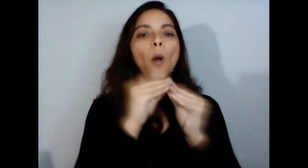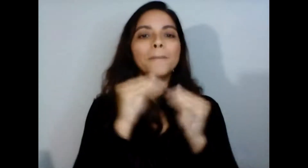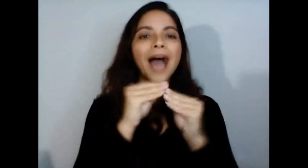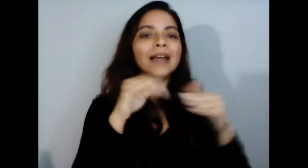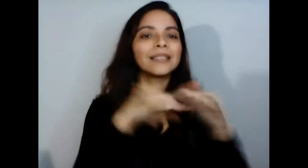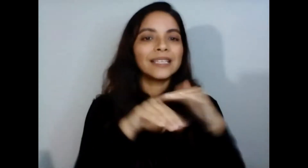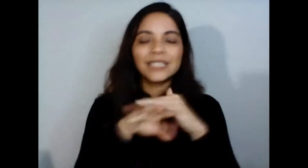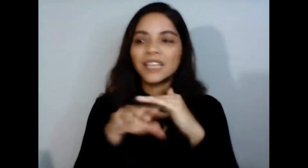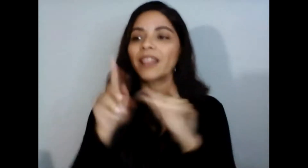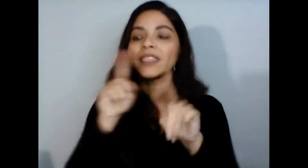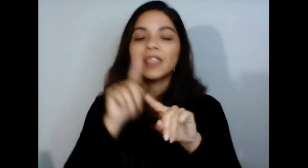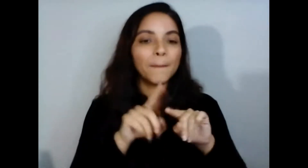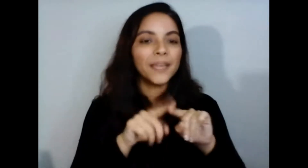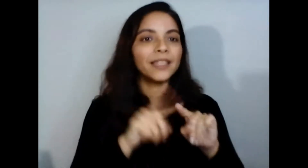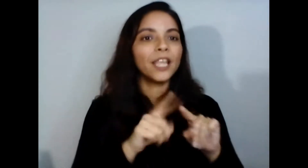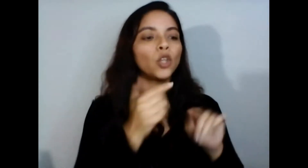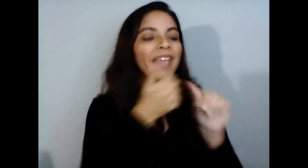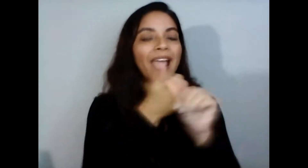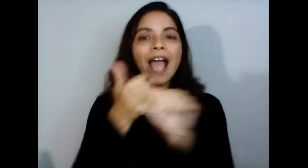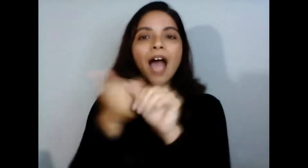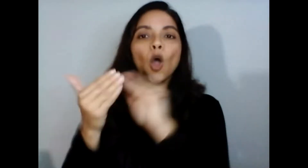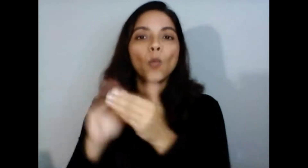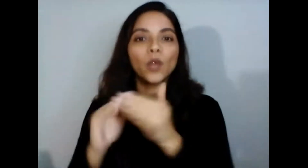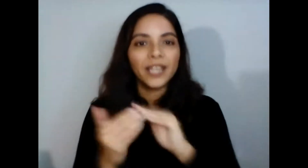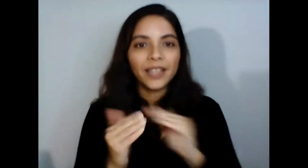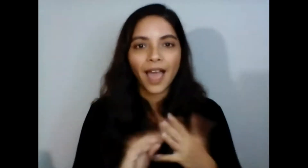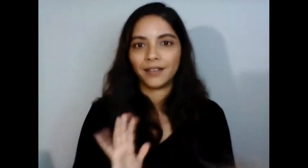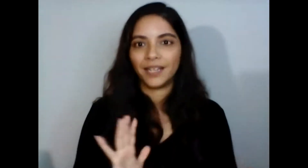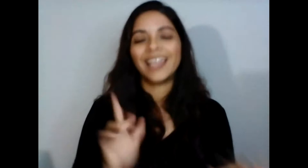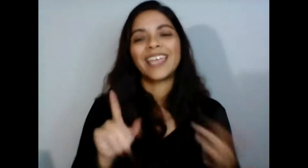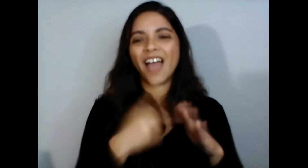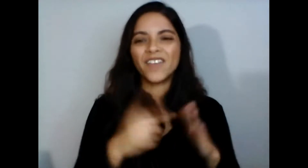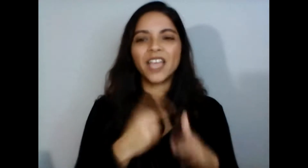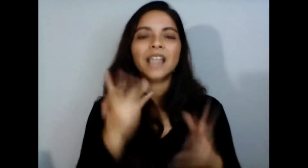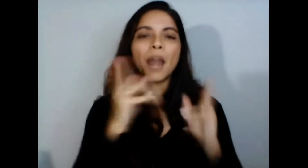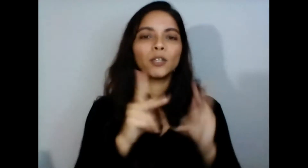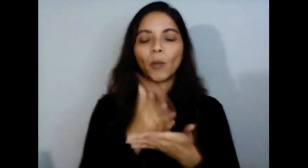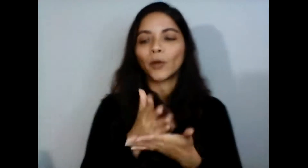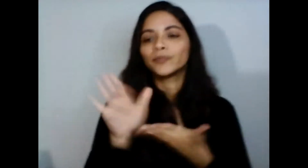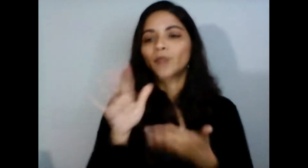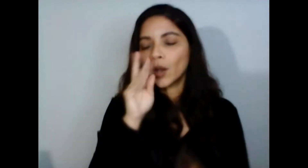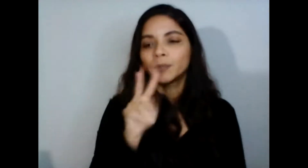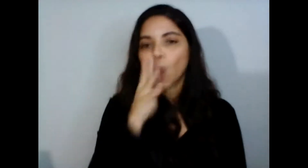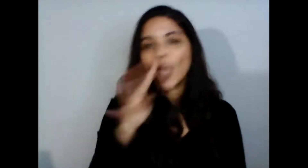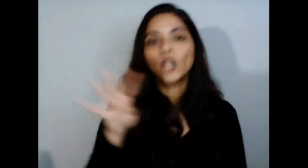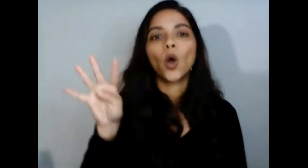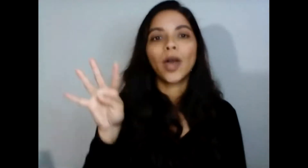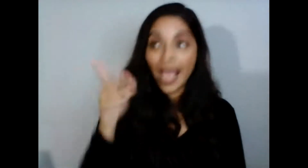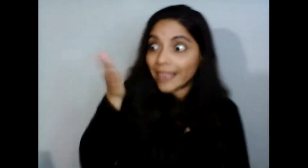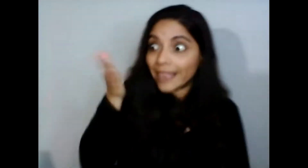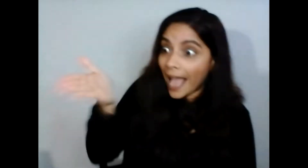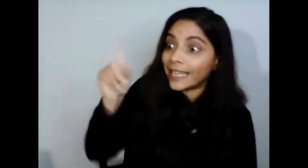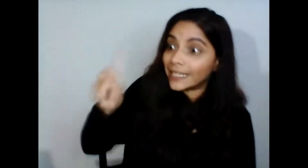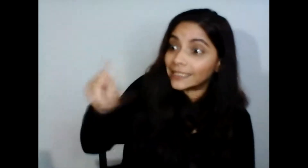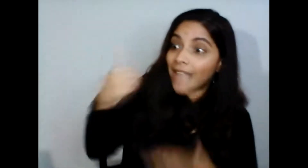las necesidades de nuestras comunidades marginadas y desprotegidas que lamentablemente sabemos que son muchas y que el descuido es de